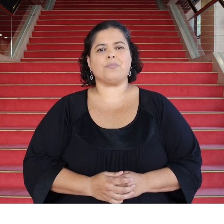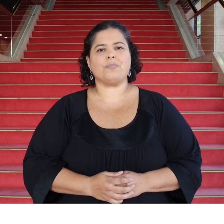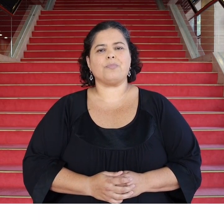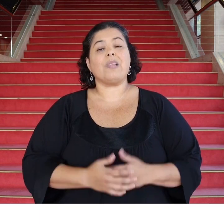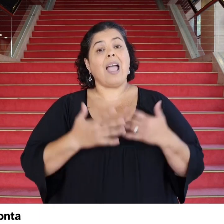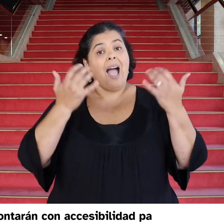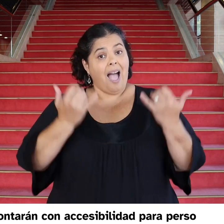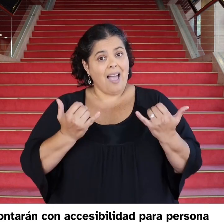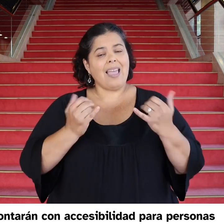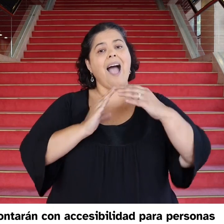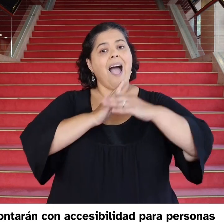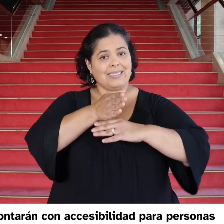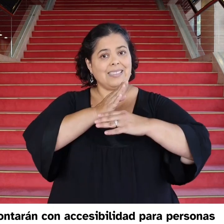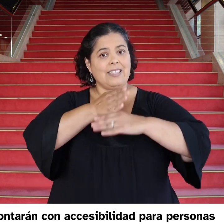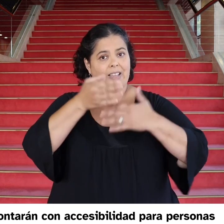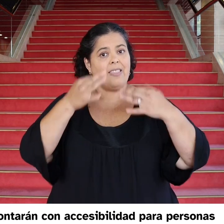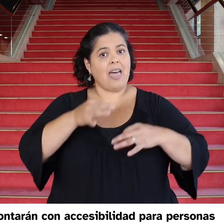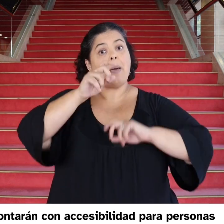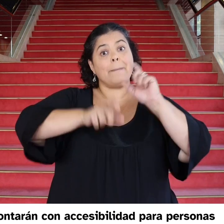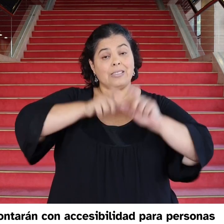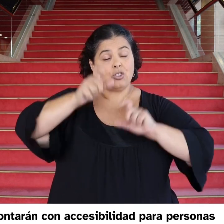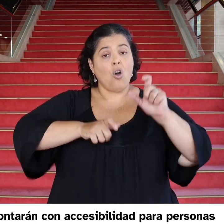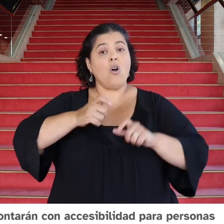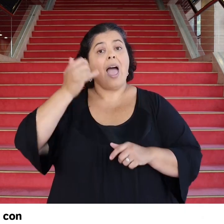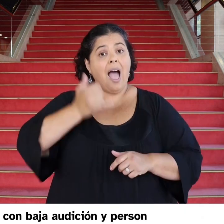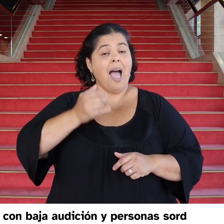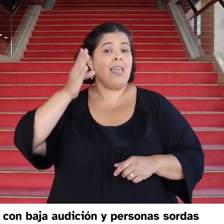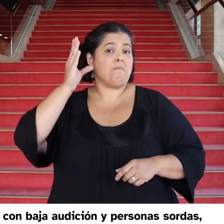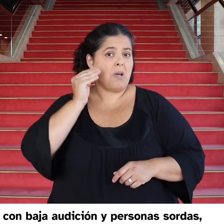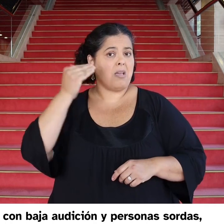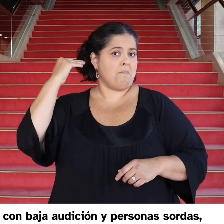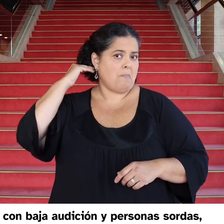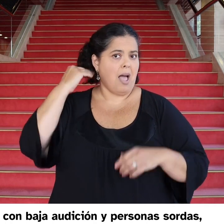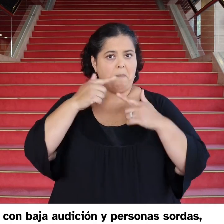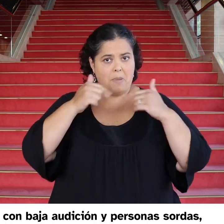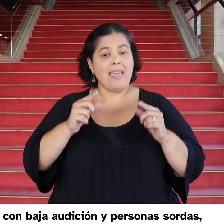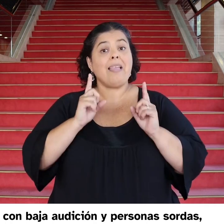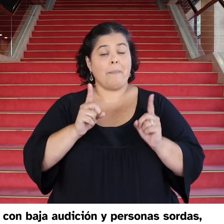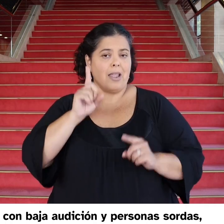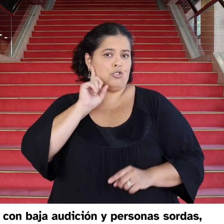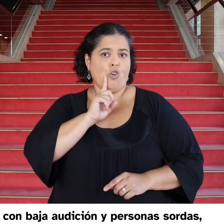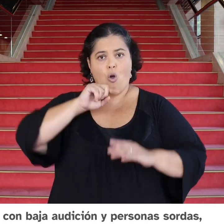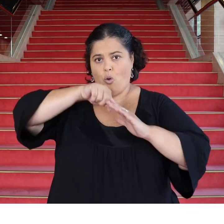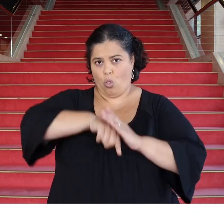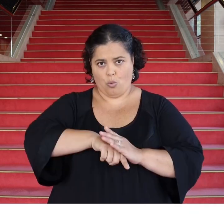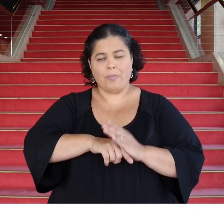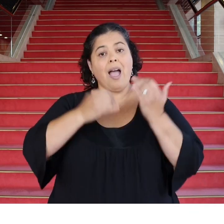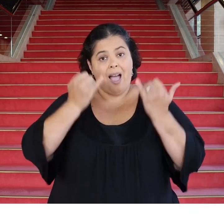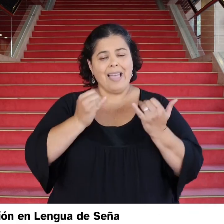Contarán con accesibilidad para personas con baja audición y personas sordas, interpretación en lengua de señas y